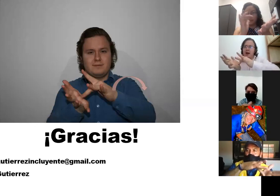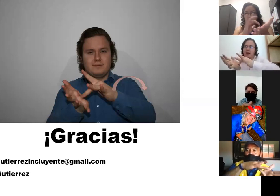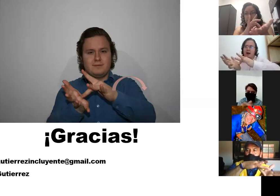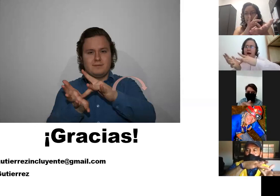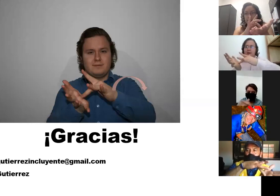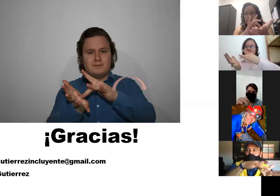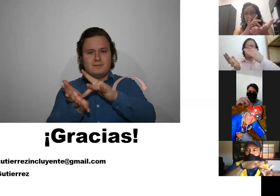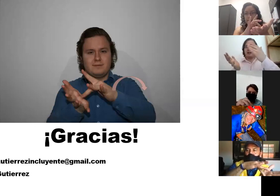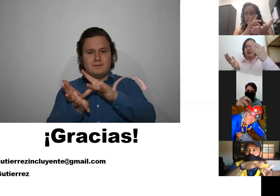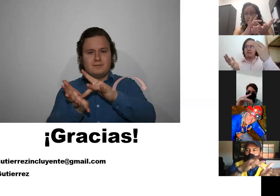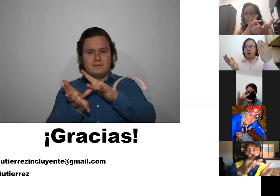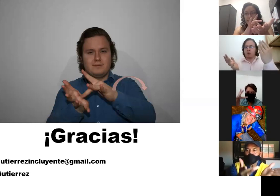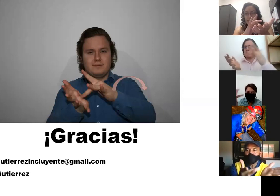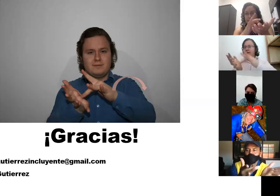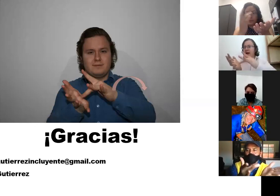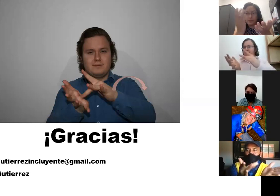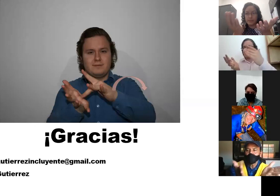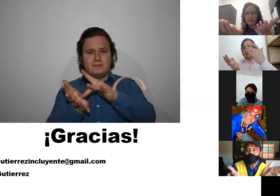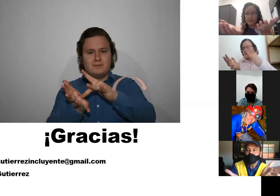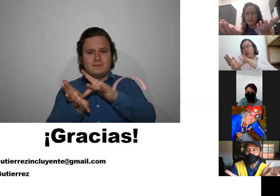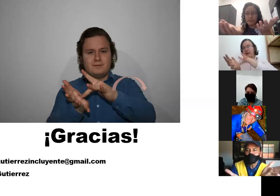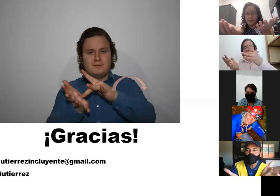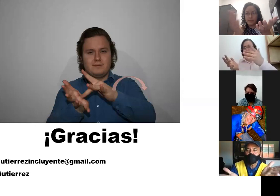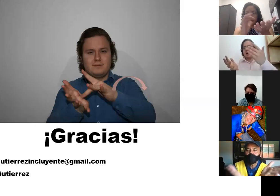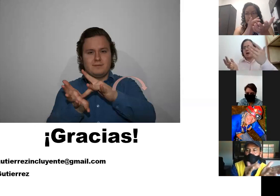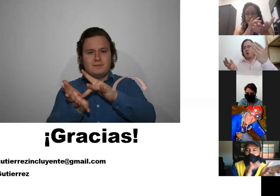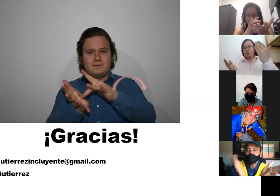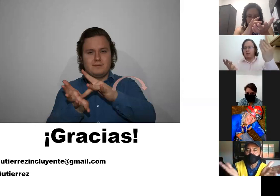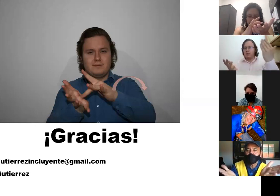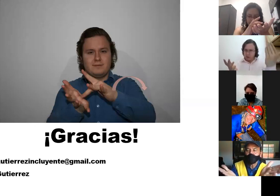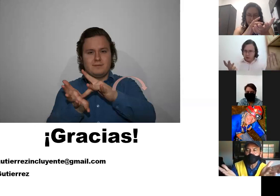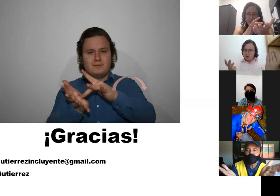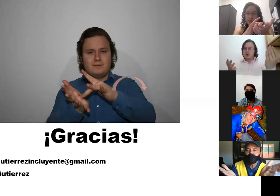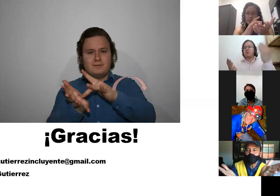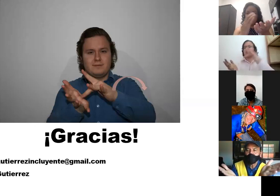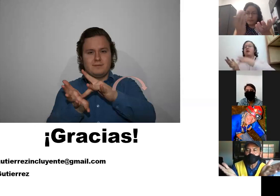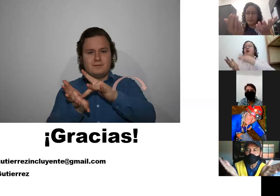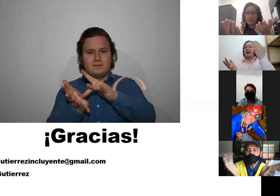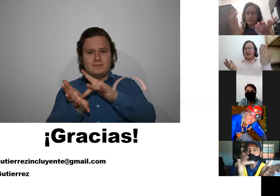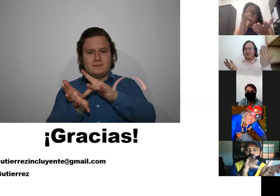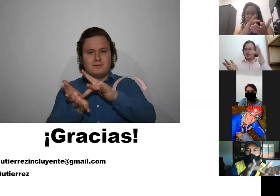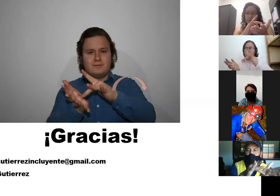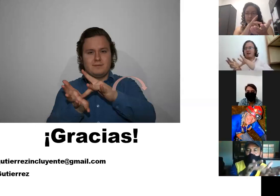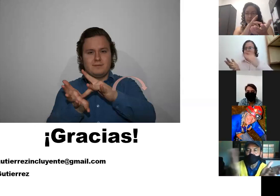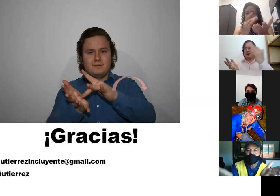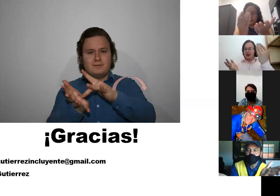hacemos así en frente pero cuando hacemos hacia el frente o hacia arriba juntamos nuestros dedos y decimos gracias gracias